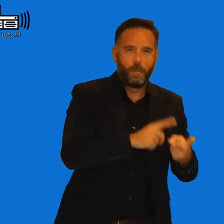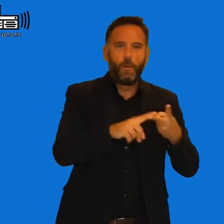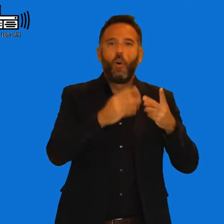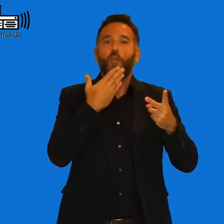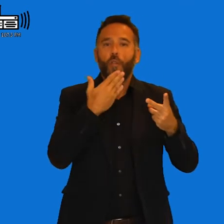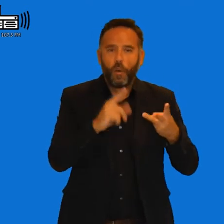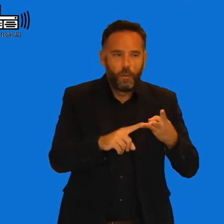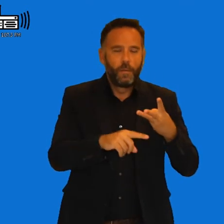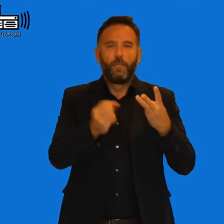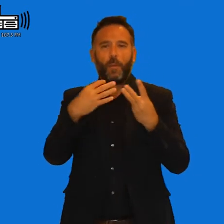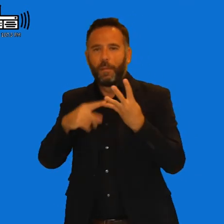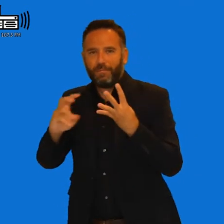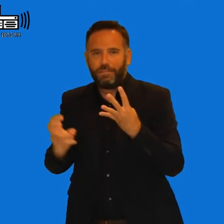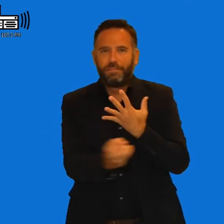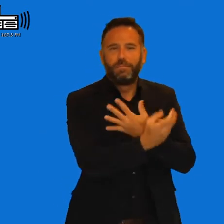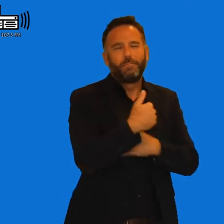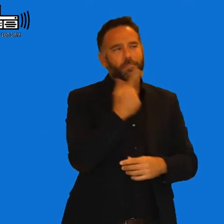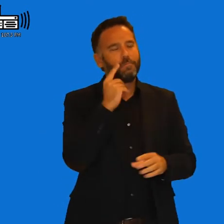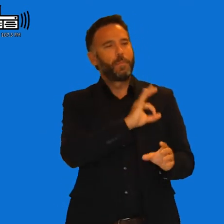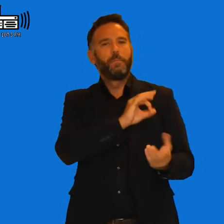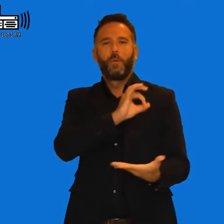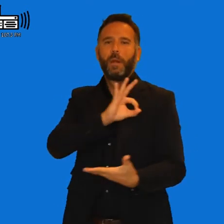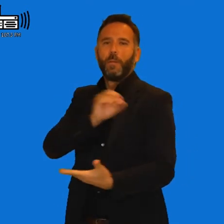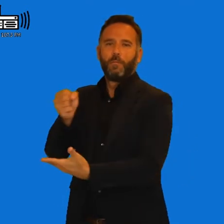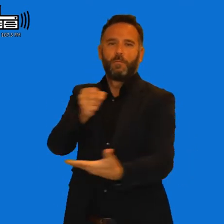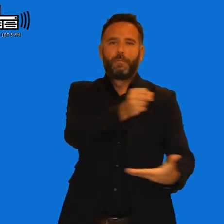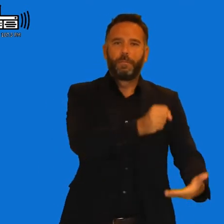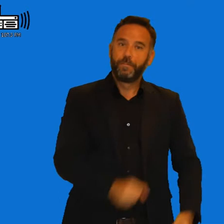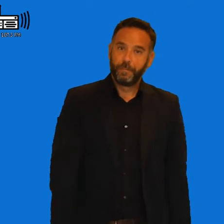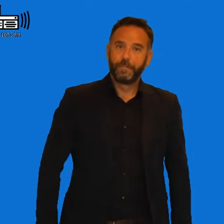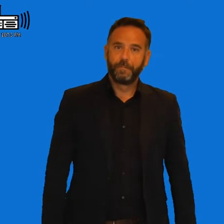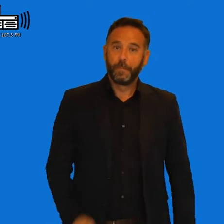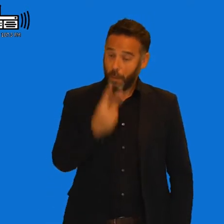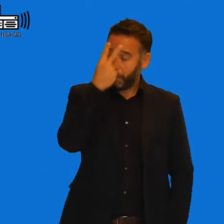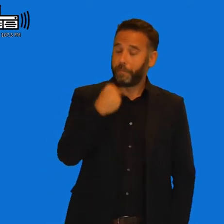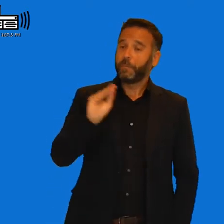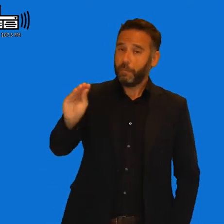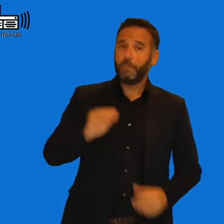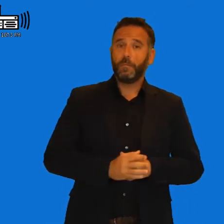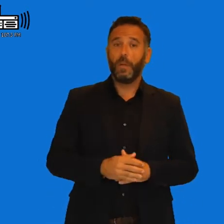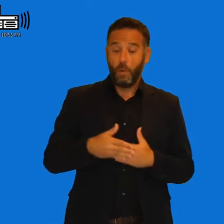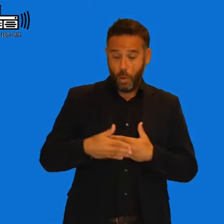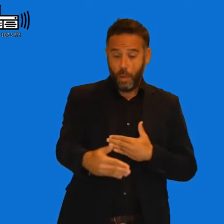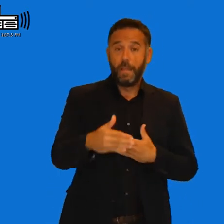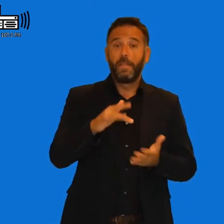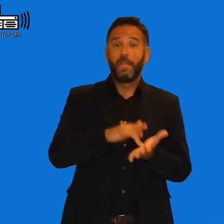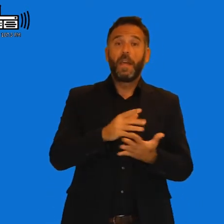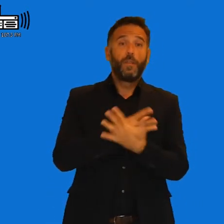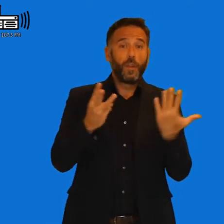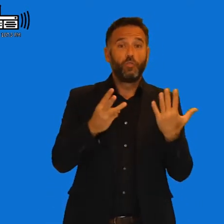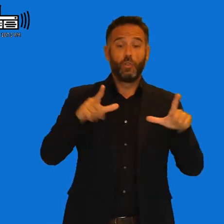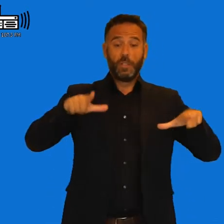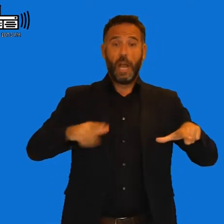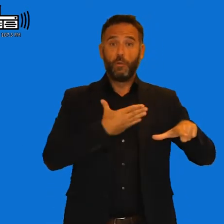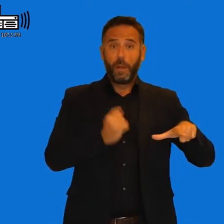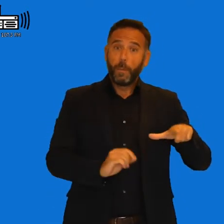etcétera, etcétera ¿No? Ah, pues mira, está bien, oye. Sí, sí, el viernes dieciocho en el salón de los espejos por la por